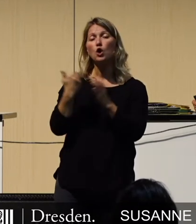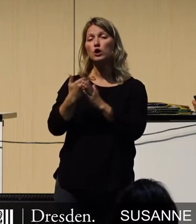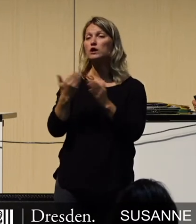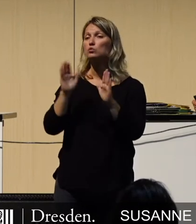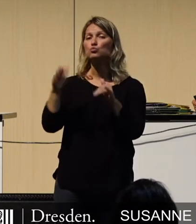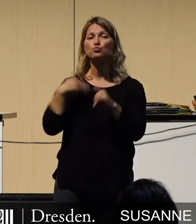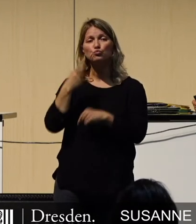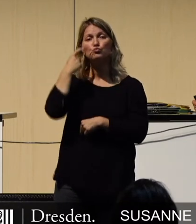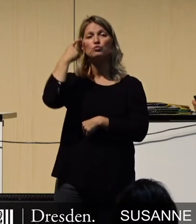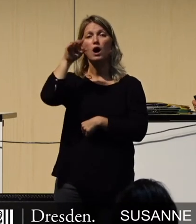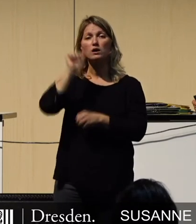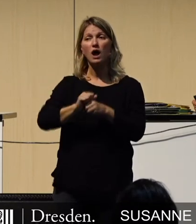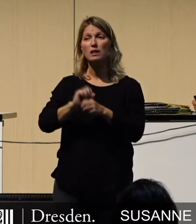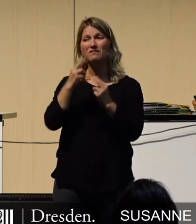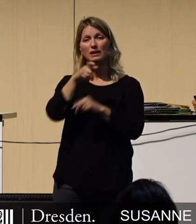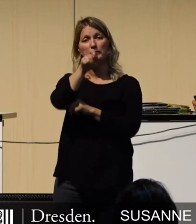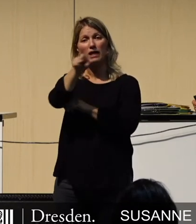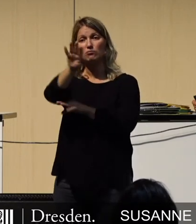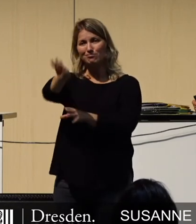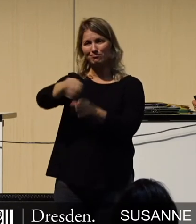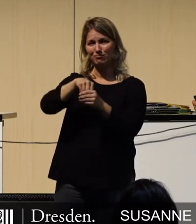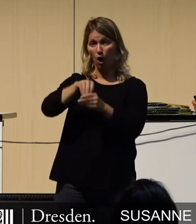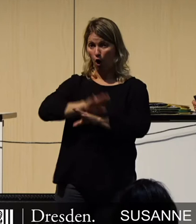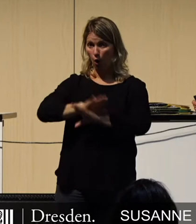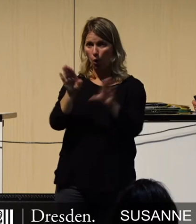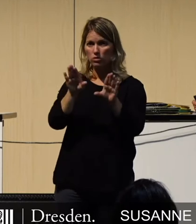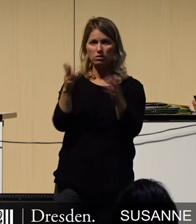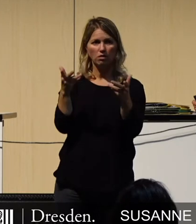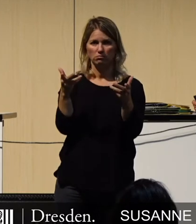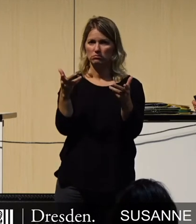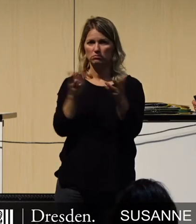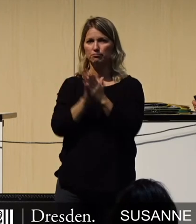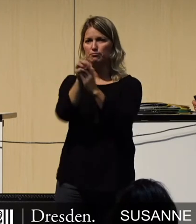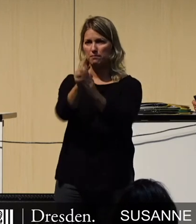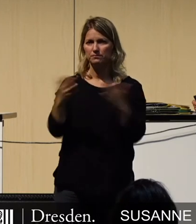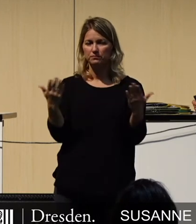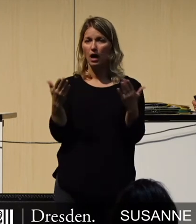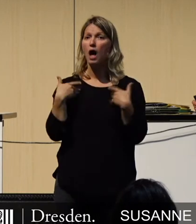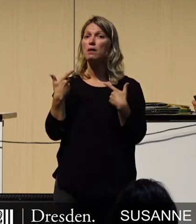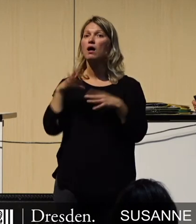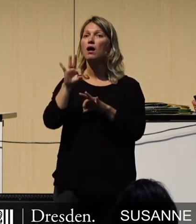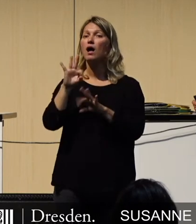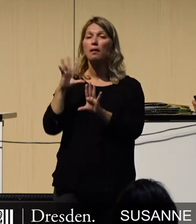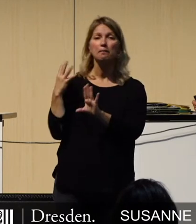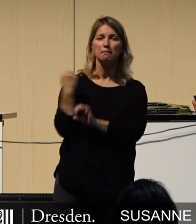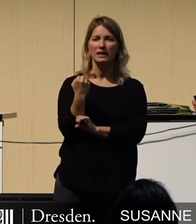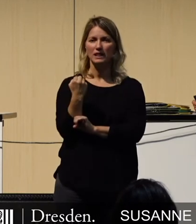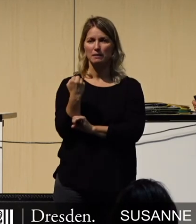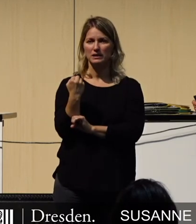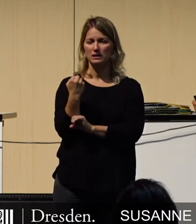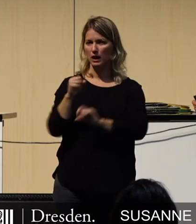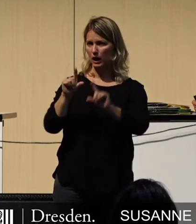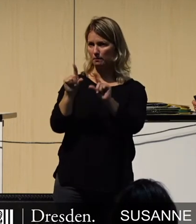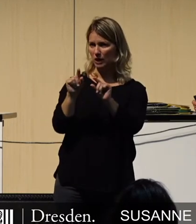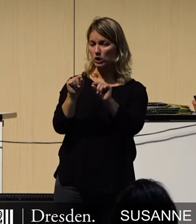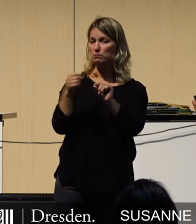Menschen nicht mitnehmen, wird es schwierig. Naja, ich übersetze mal. Mitnehmen heißt ja wohl hier, so meine ich,